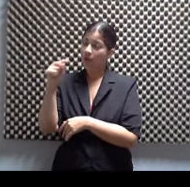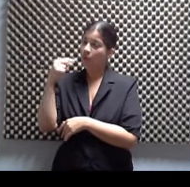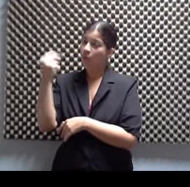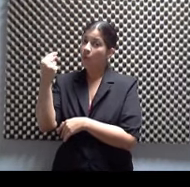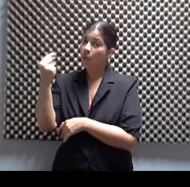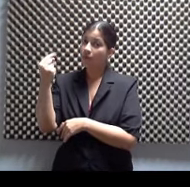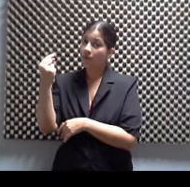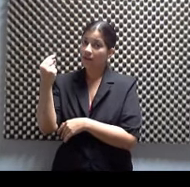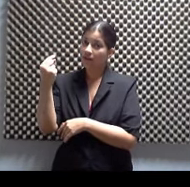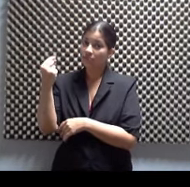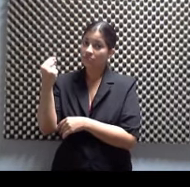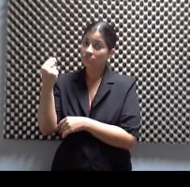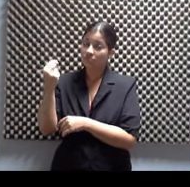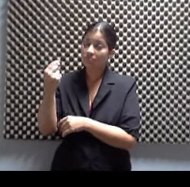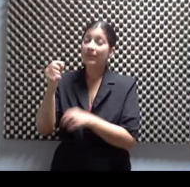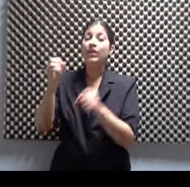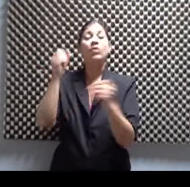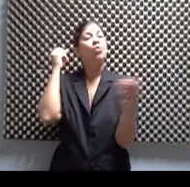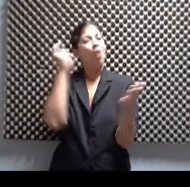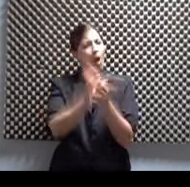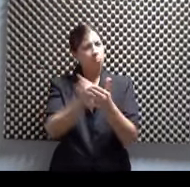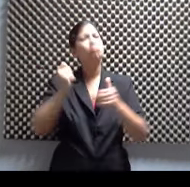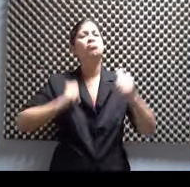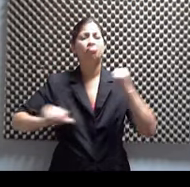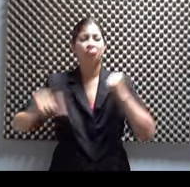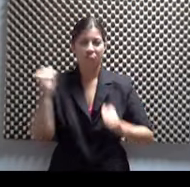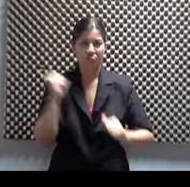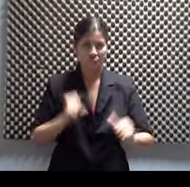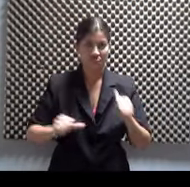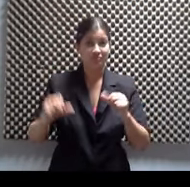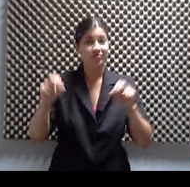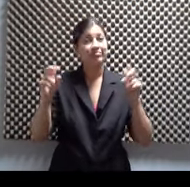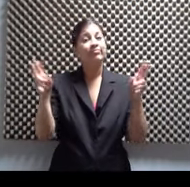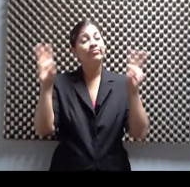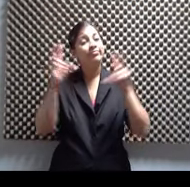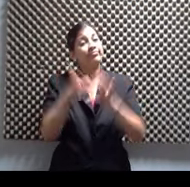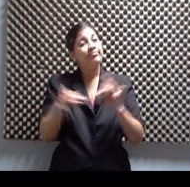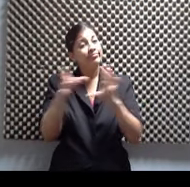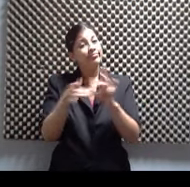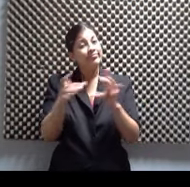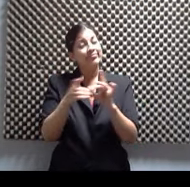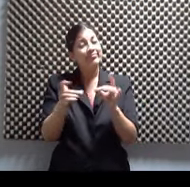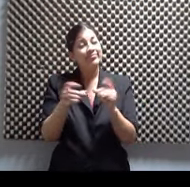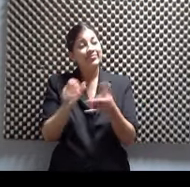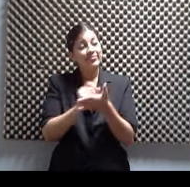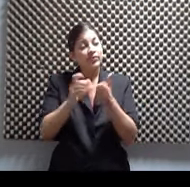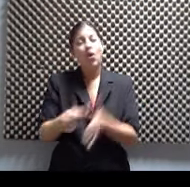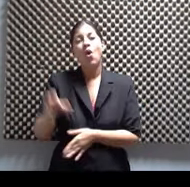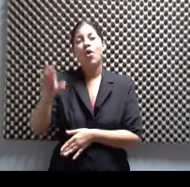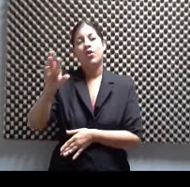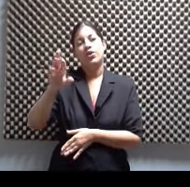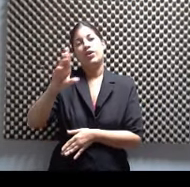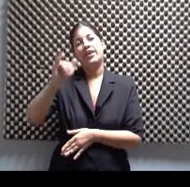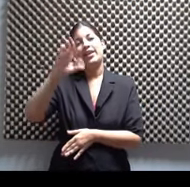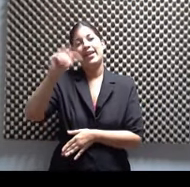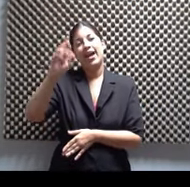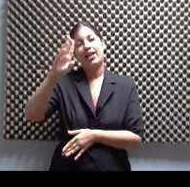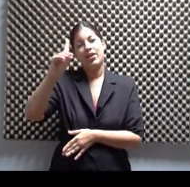autorizada del cuento de Plumaje del Múcaro. Exacto. Que es de Don Ricardo. Que es de Don Ricardo Alegría. Exacto. Entonces, ese libro,